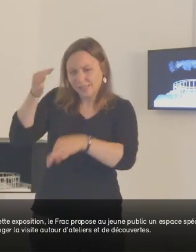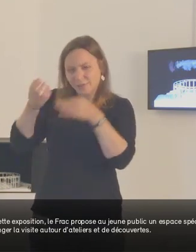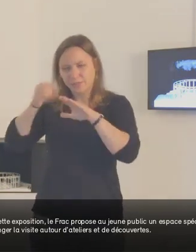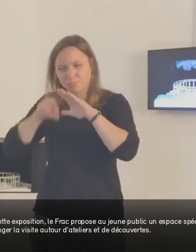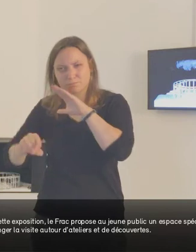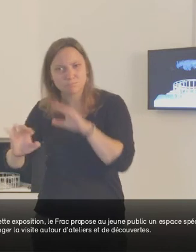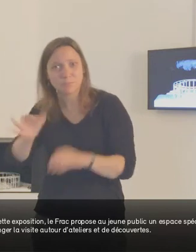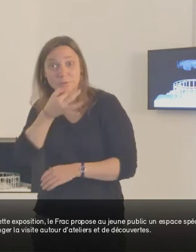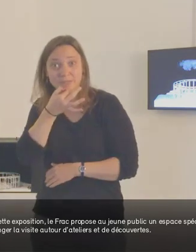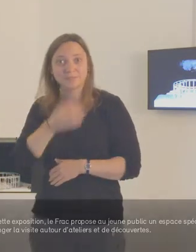découvertes.